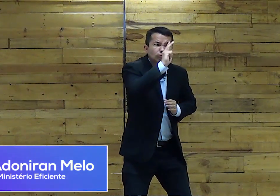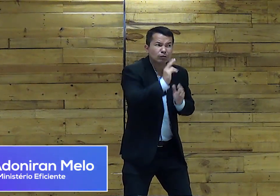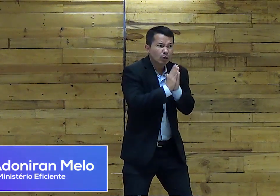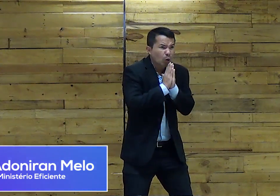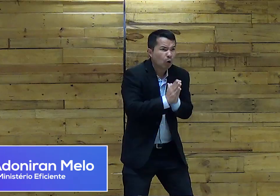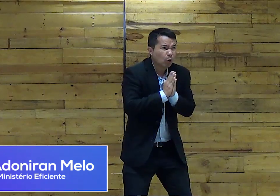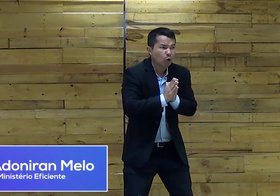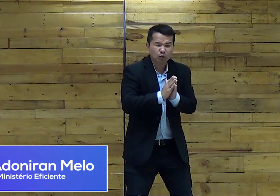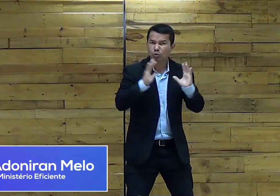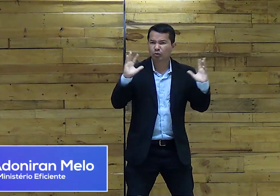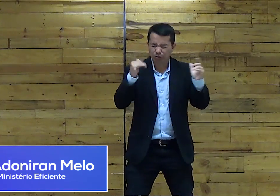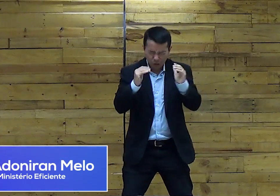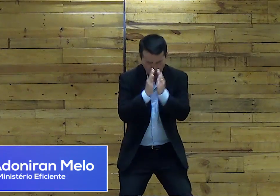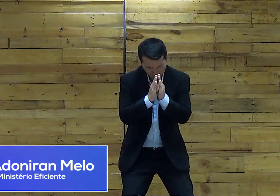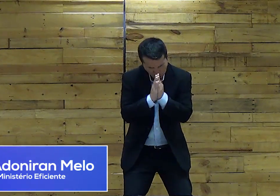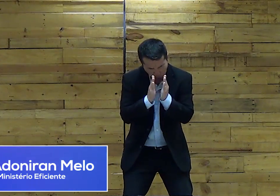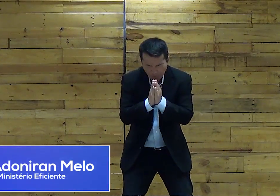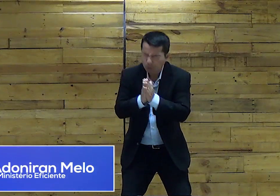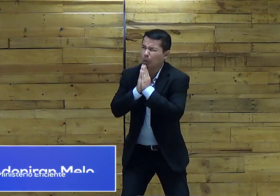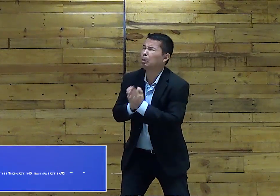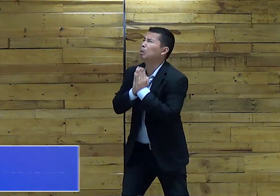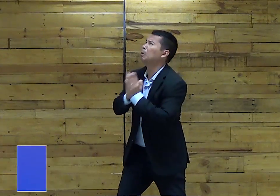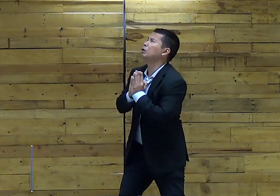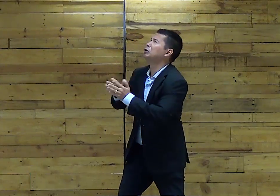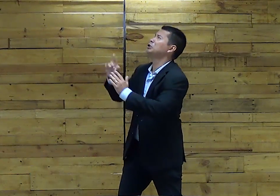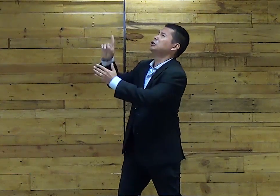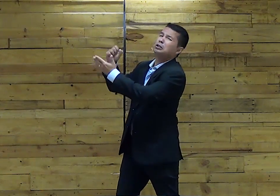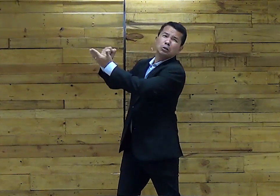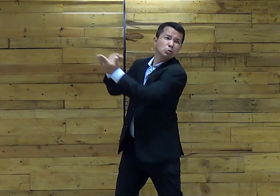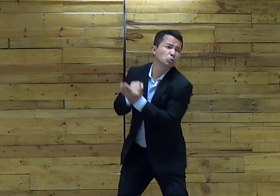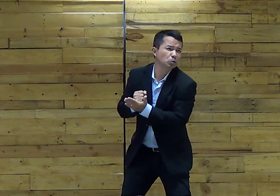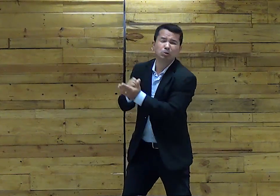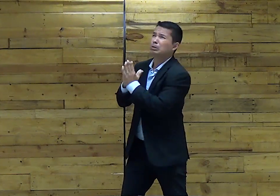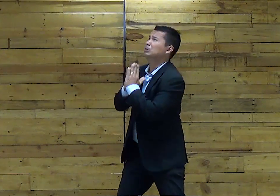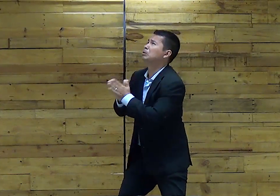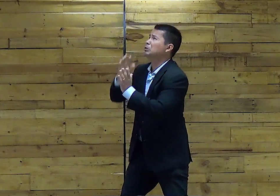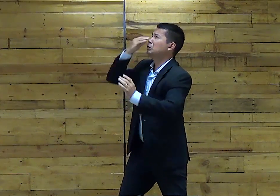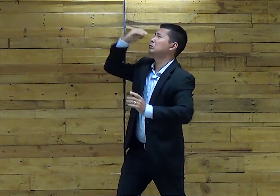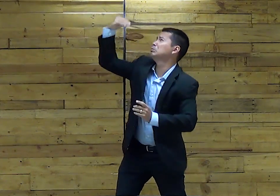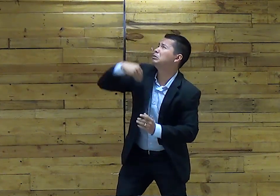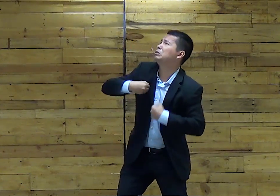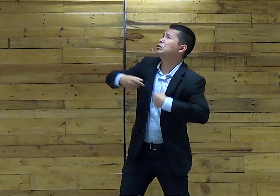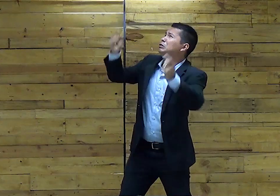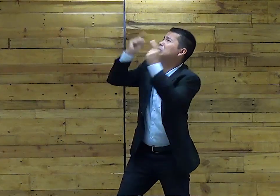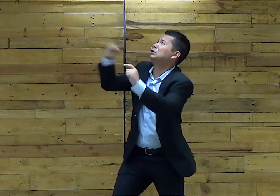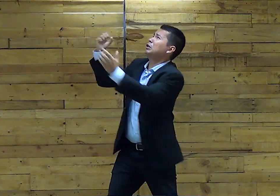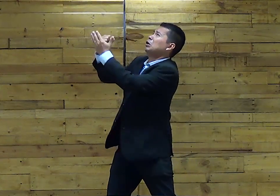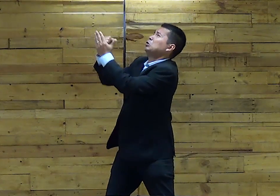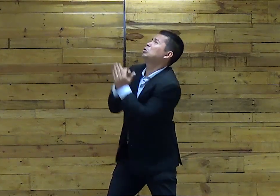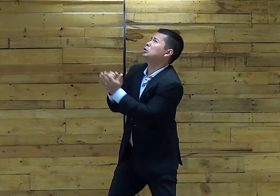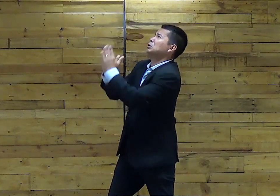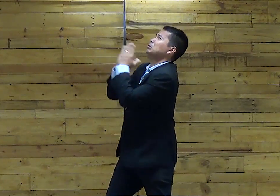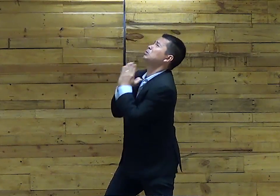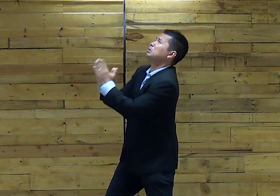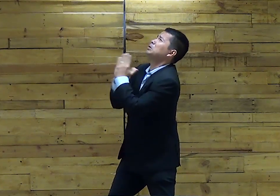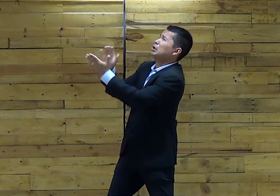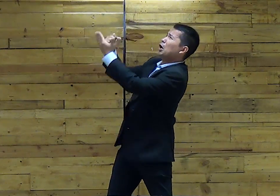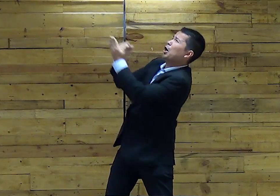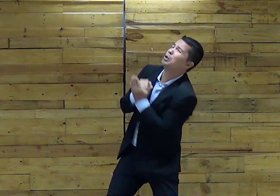Orou Orou fortemente Pedindo ajuda A Deus Entendendo que Deus